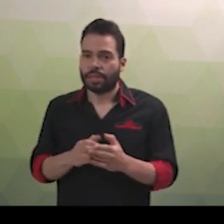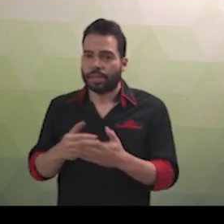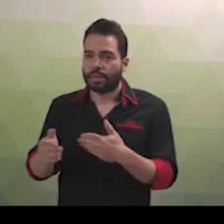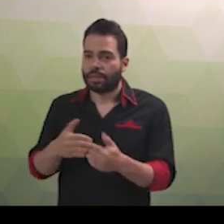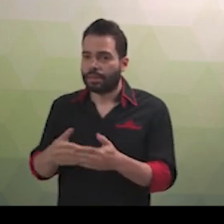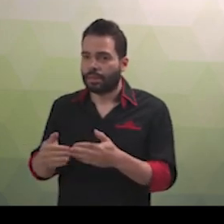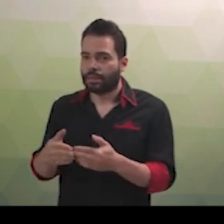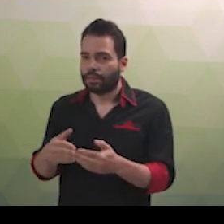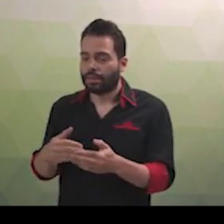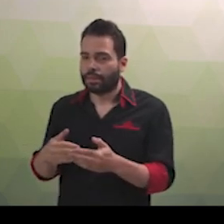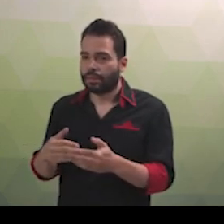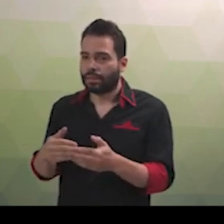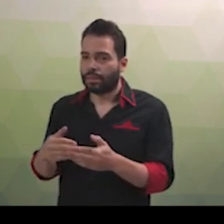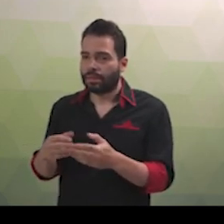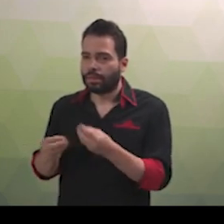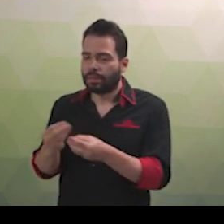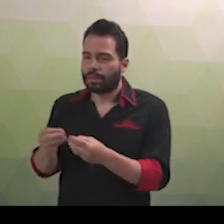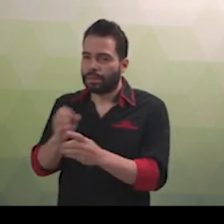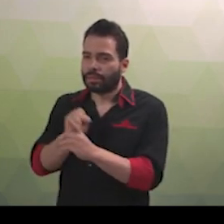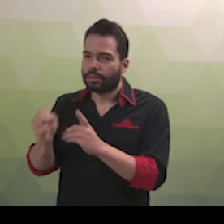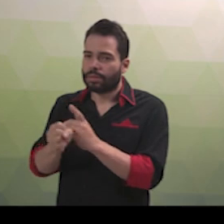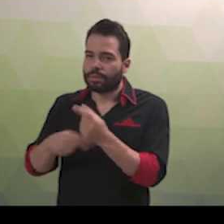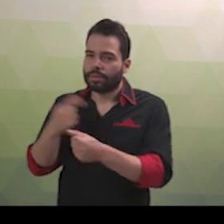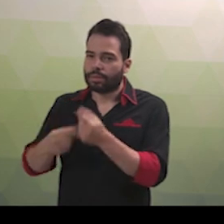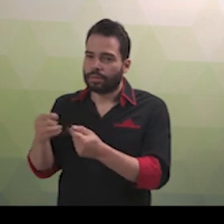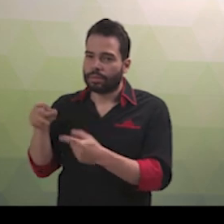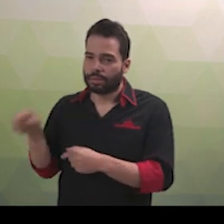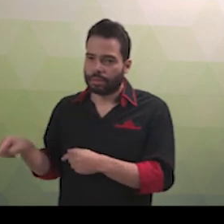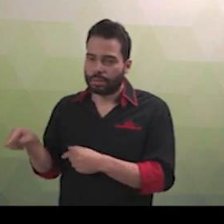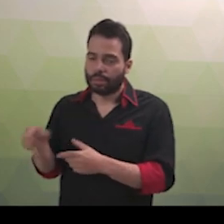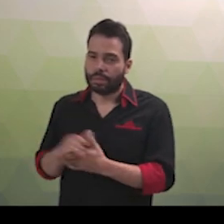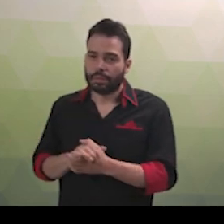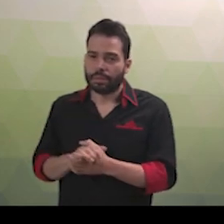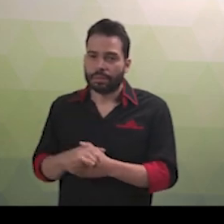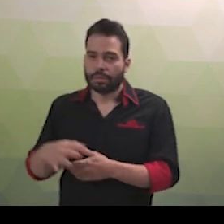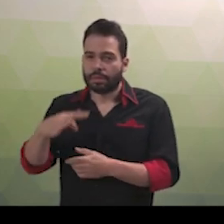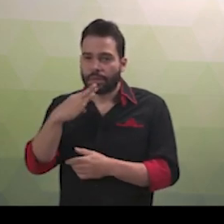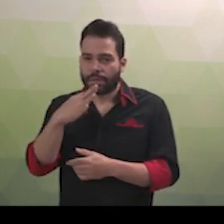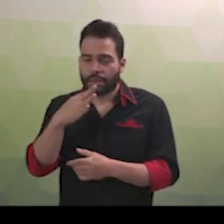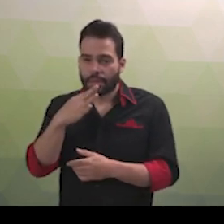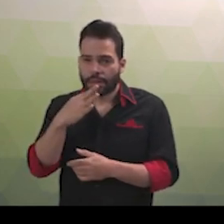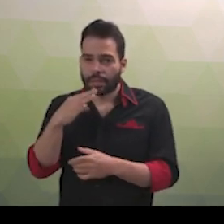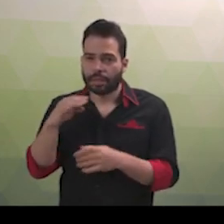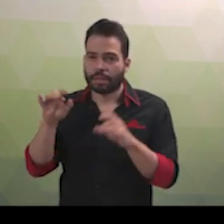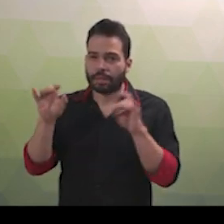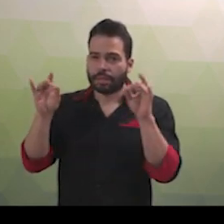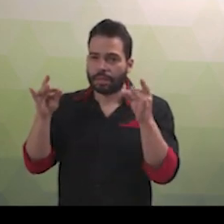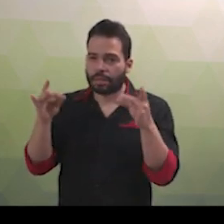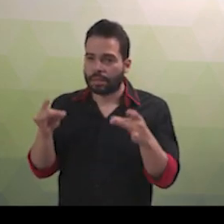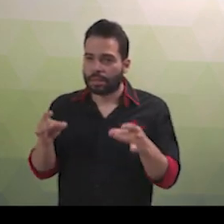pelo conhecimento das especificidades da comunidade surda. Essa lei de 2010 está passando por uma